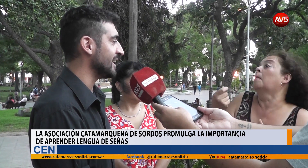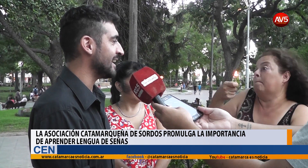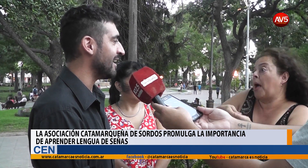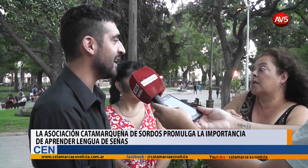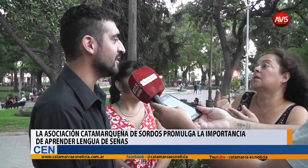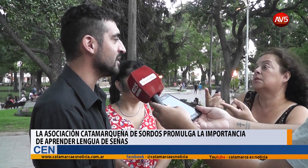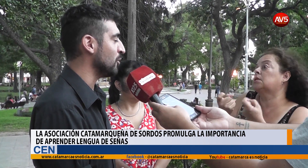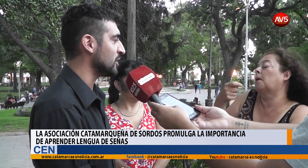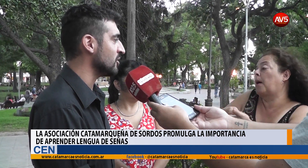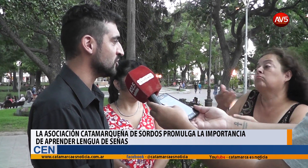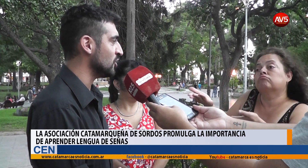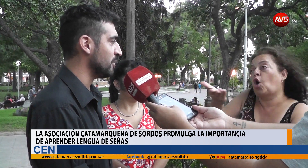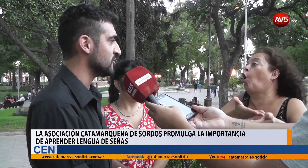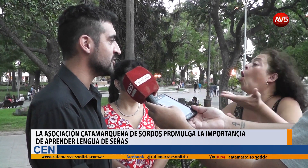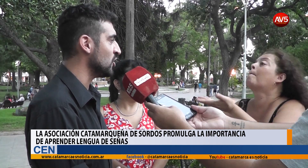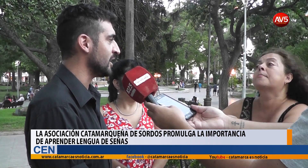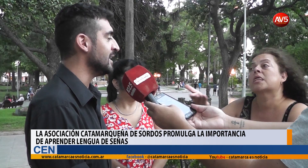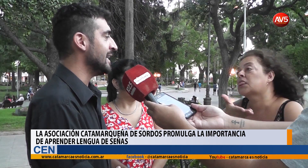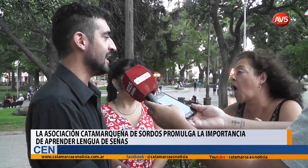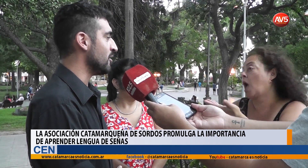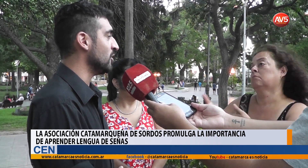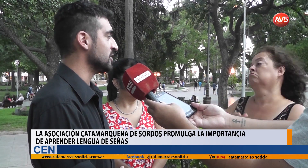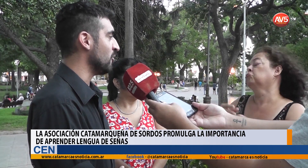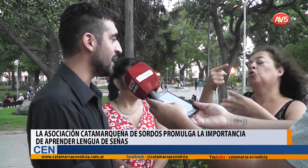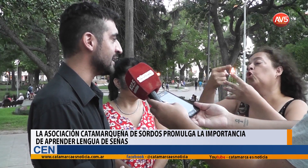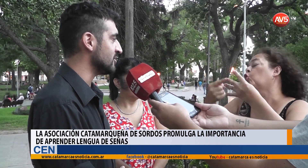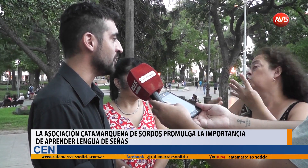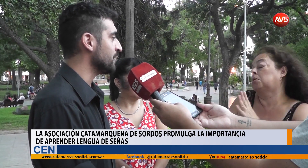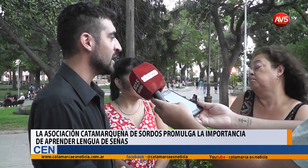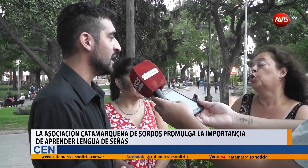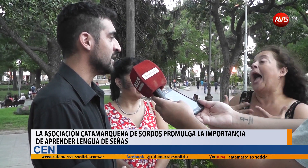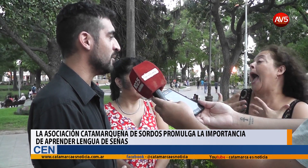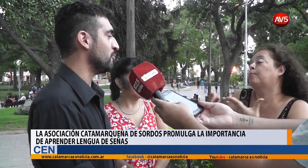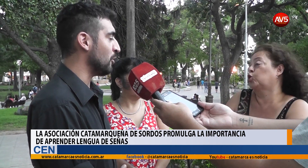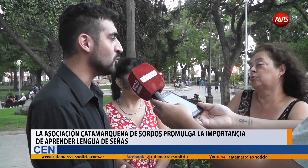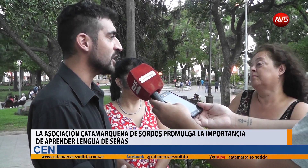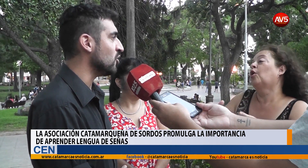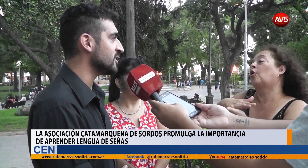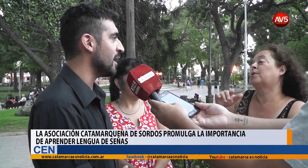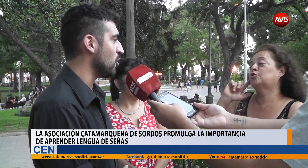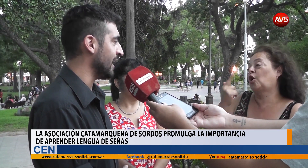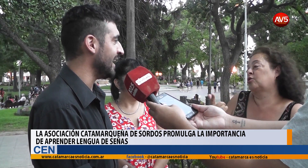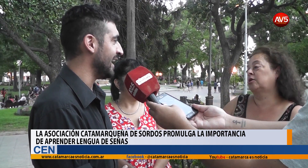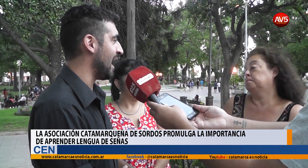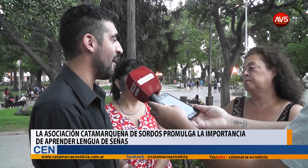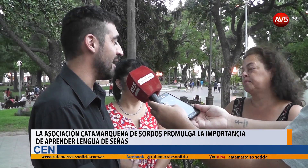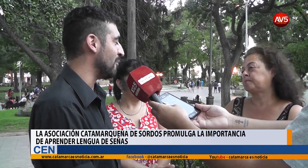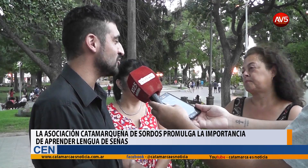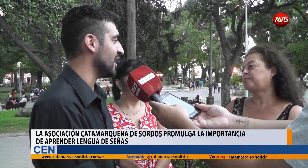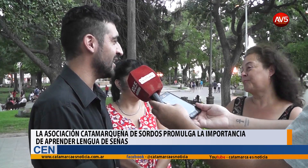que trabajan de porteros, que son dos personas sordas. Bueno, se comparte eso por muchas cosas, digamos, que en apoyo a la